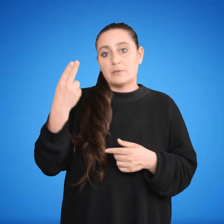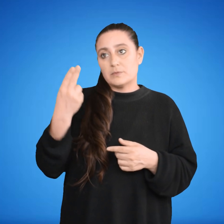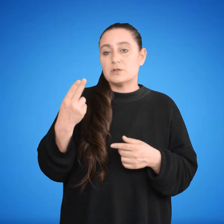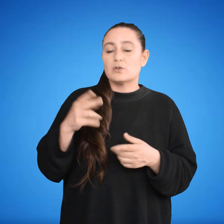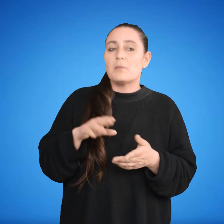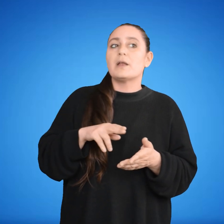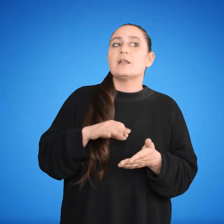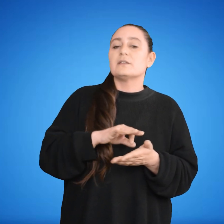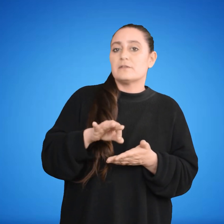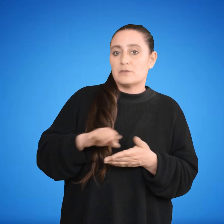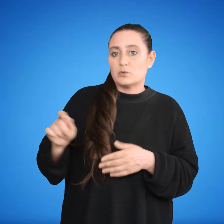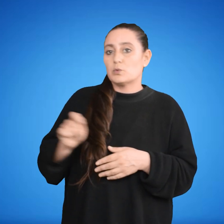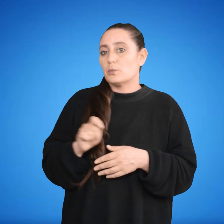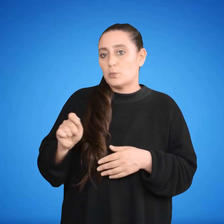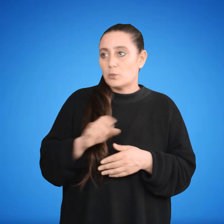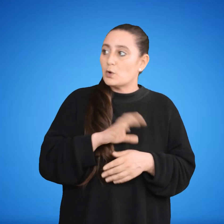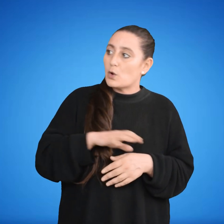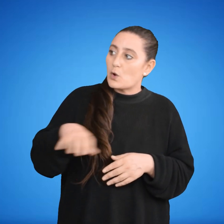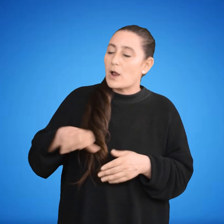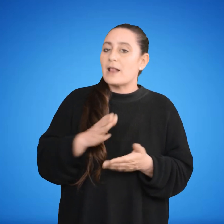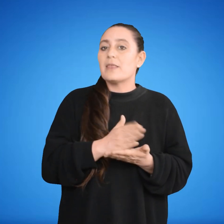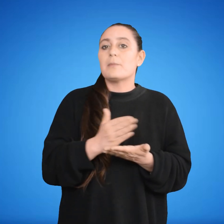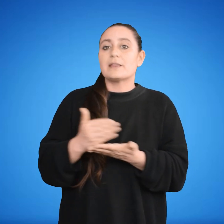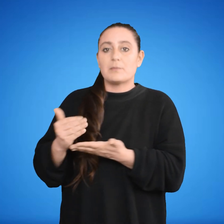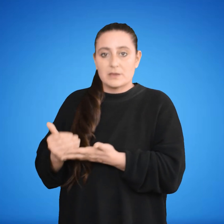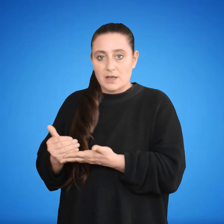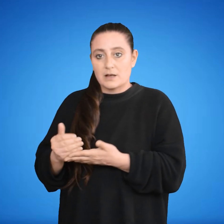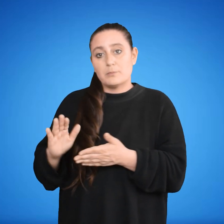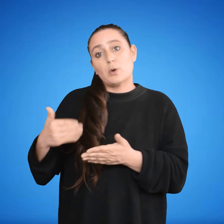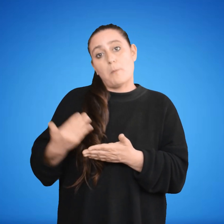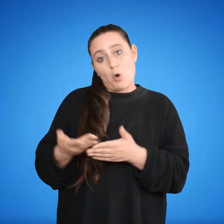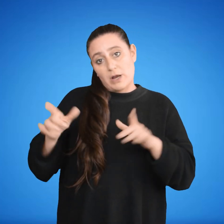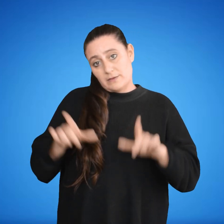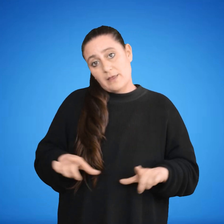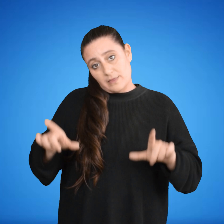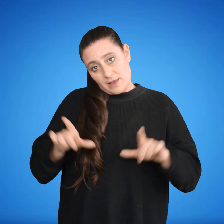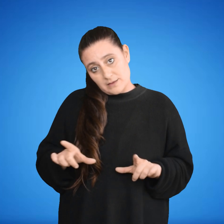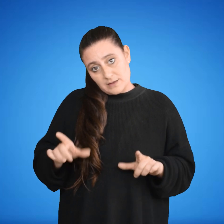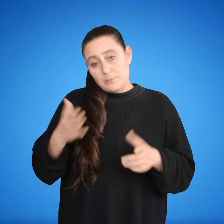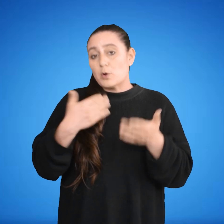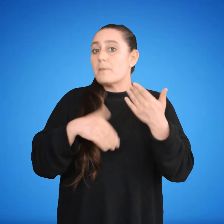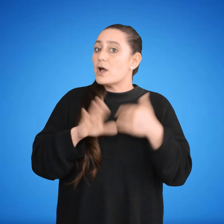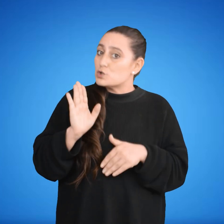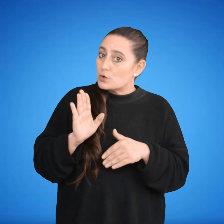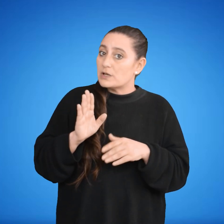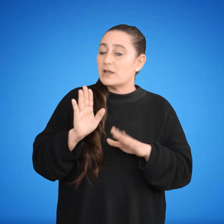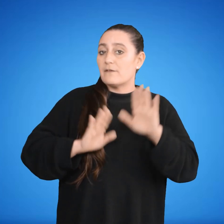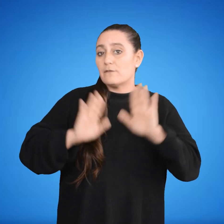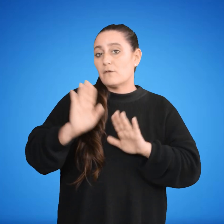servicios públicos, locales o departamentales, a propuesta del Intendente, y por mayoría absoluta de votos del